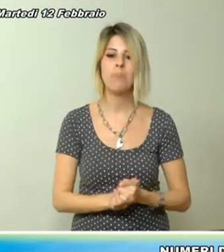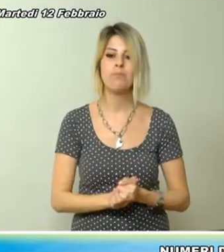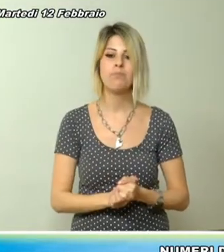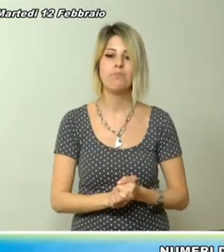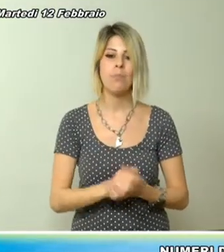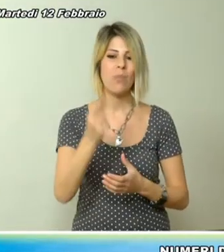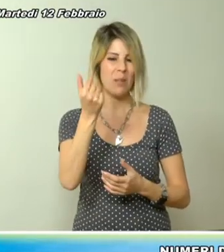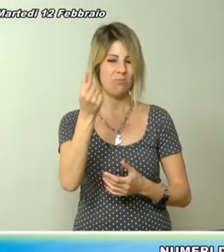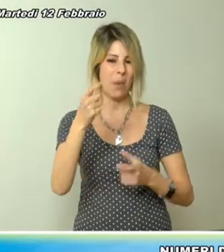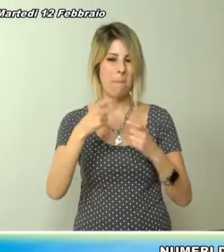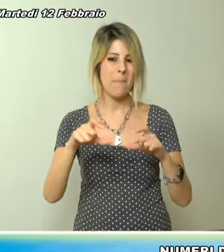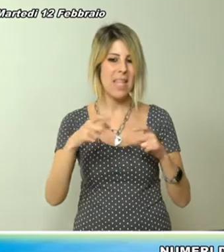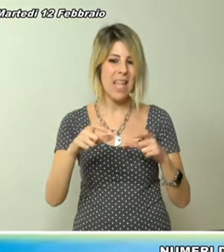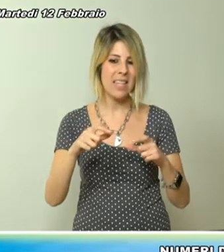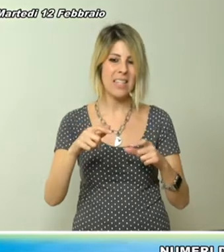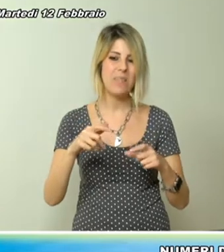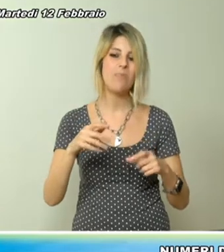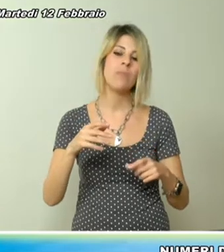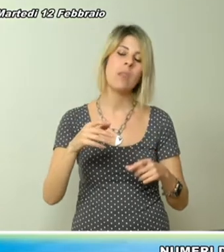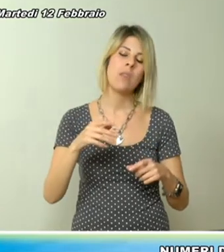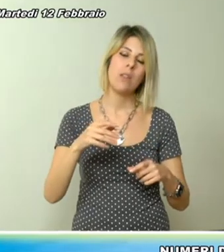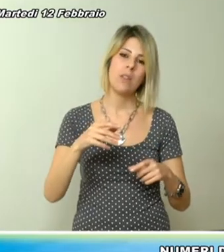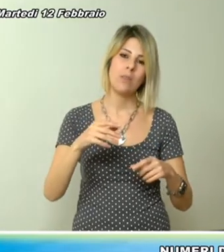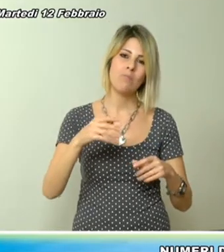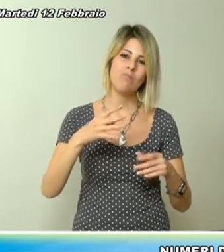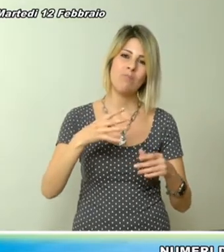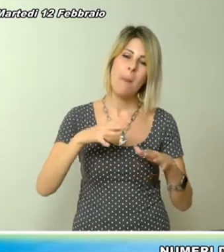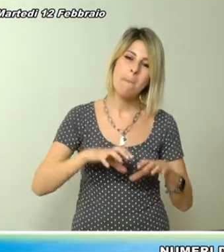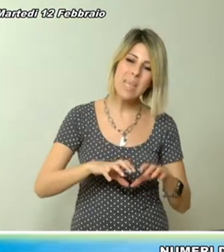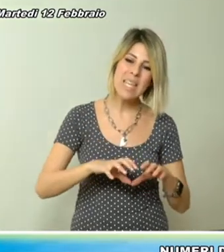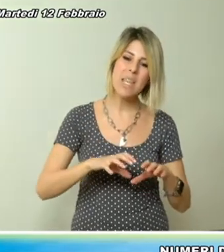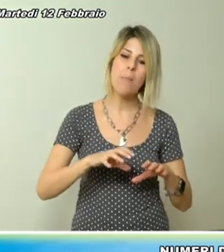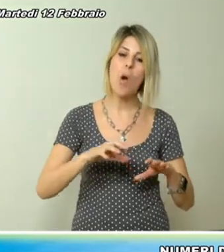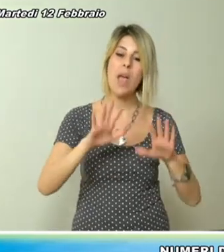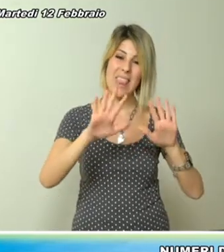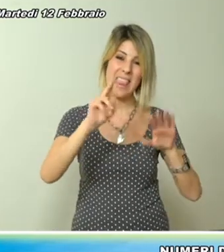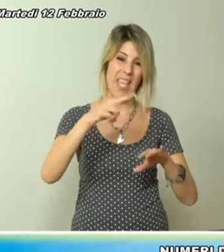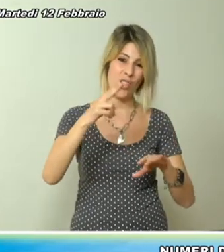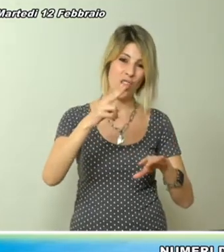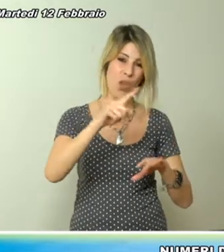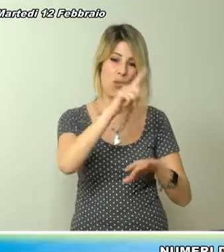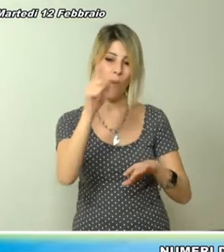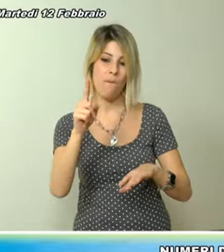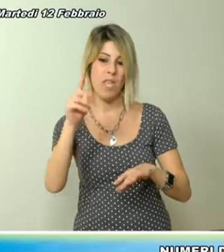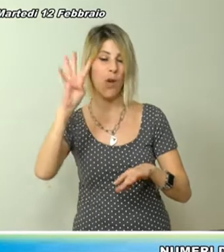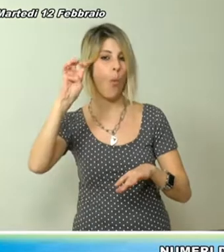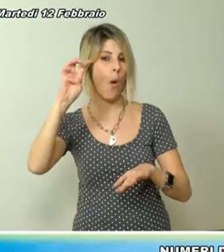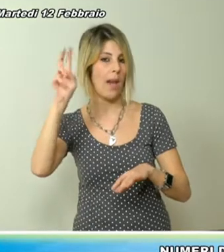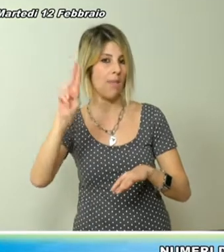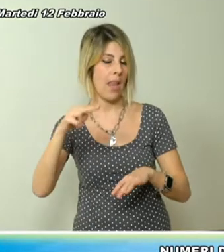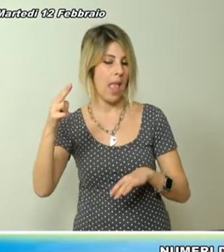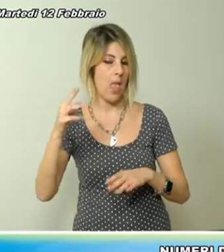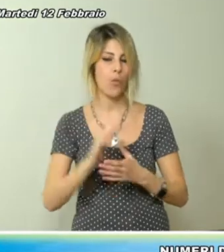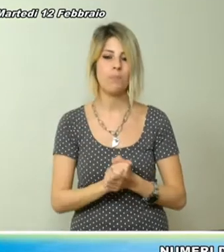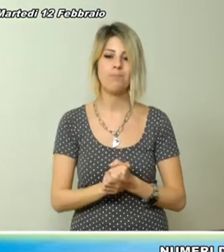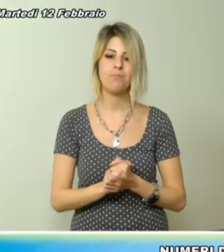Le cifre di biglietti, come si legge sul sito della fondazione, partono da un minimo di 10 per arrivare ai 40 euro.